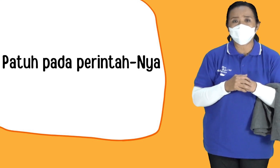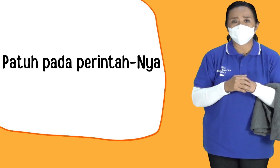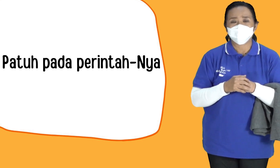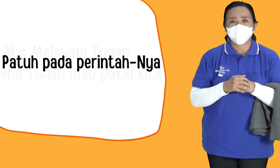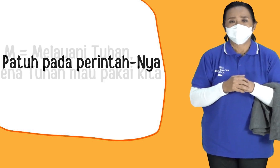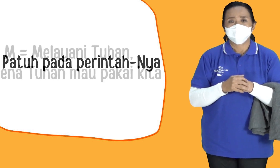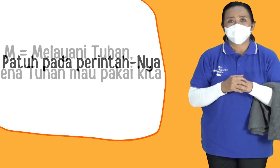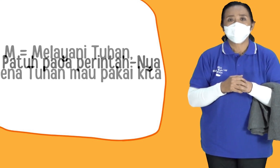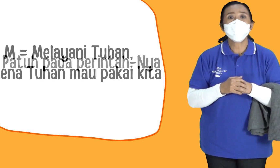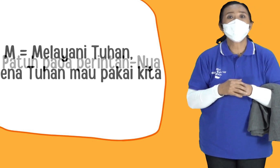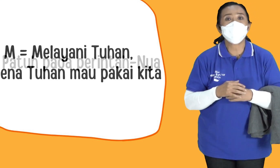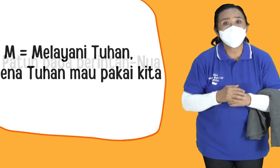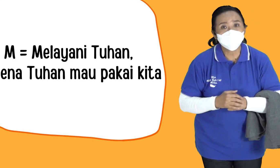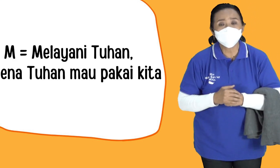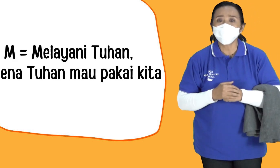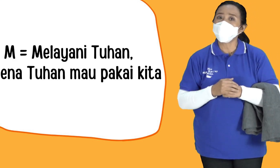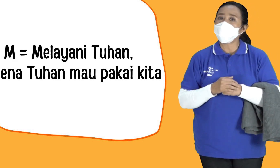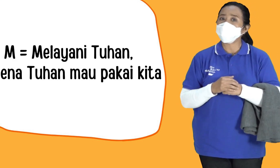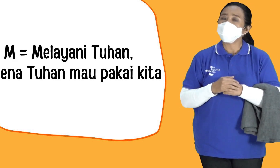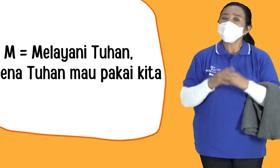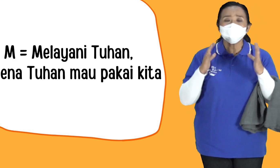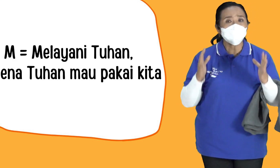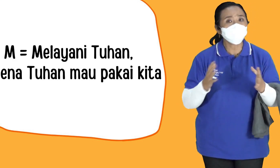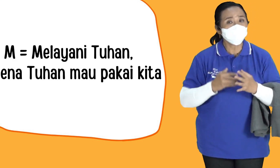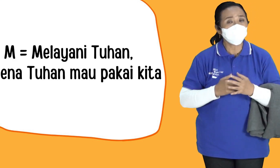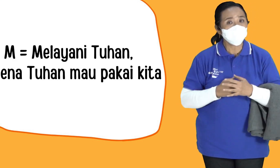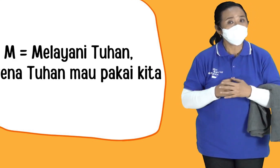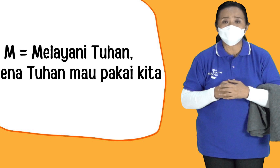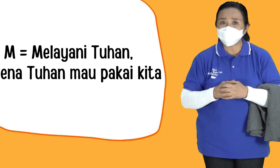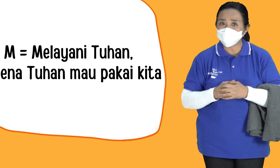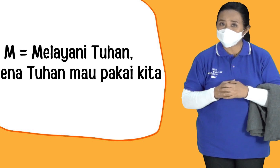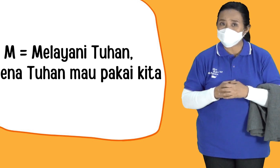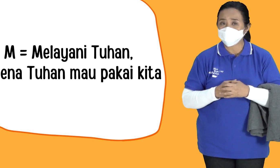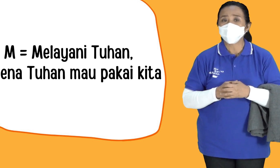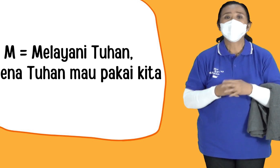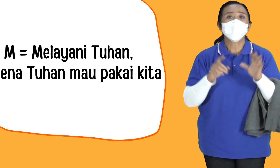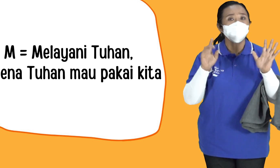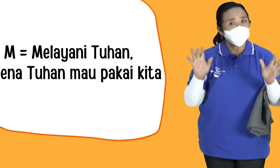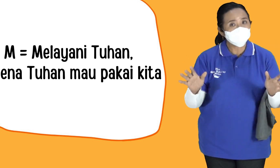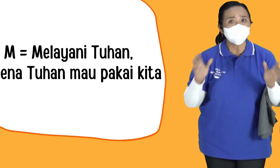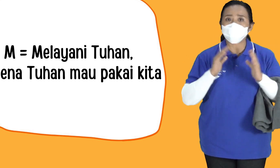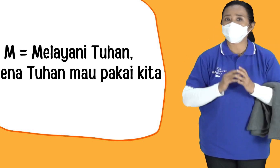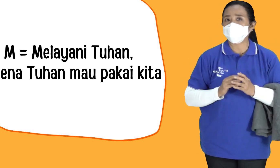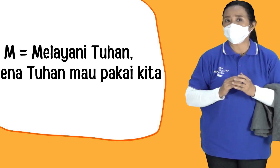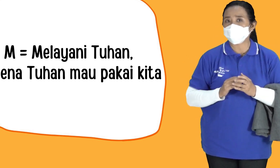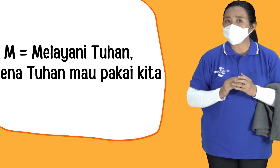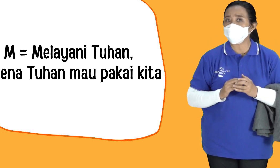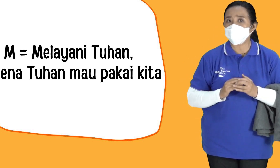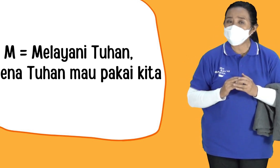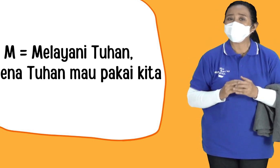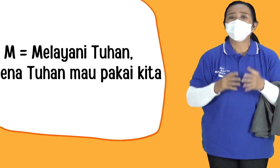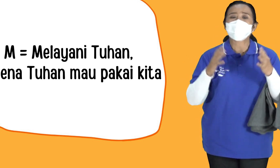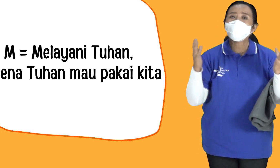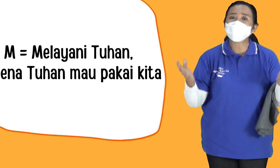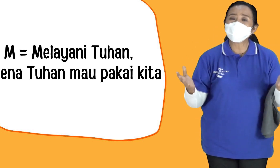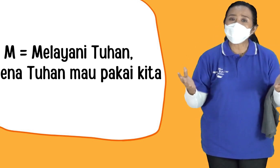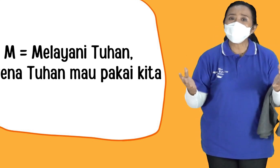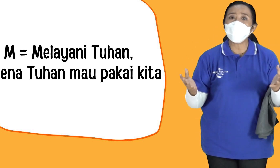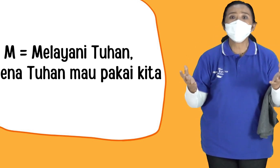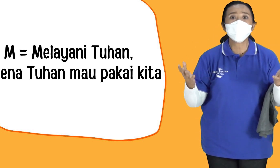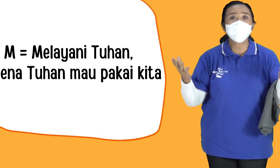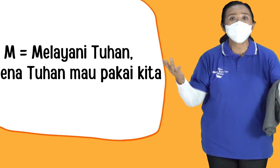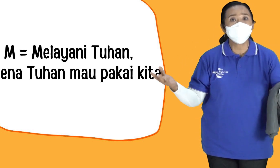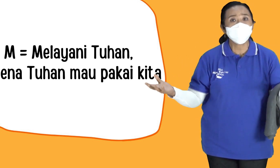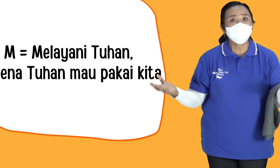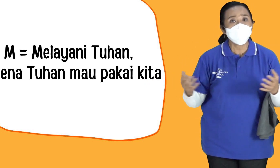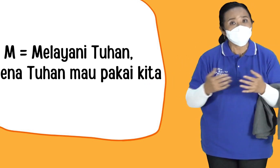nya itu Apa Melayani Tuhan Kita harus Mau melayani Tuhan Tuhan sudah Beri kita Semua Talenta